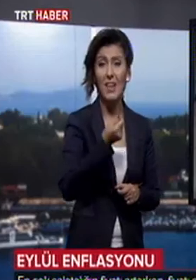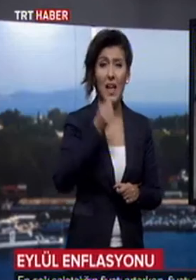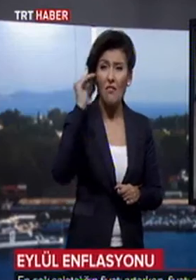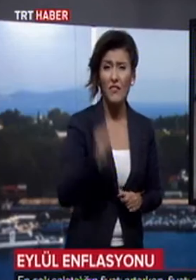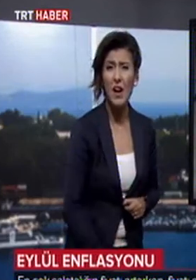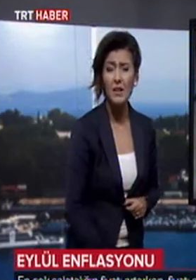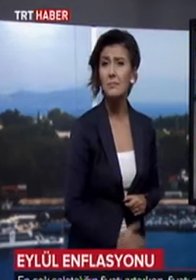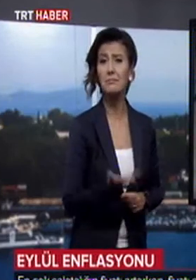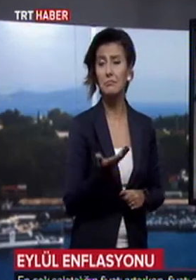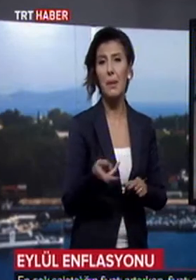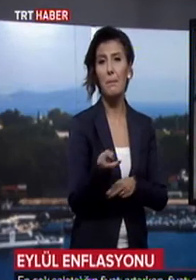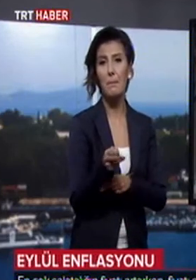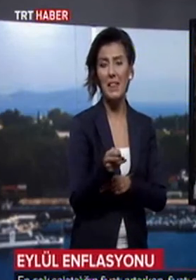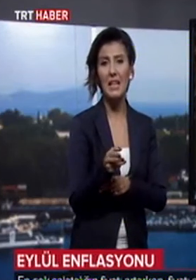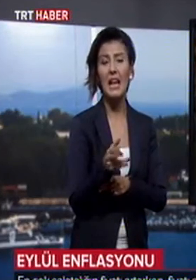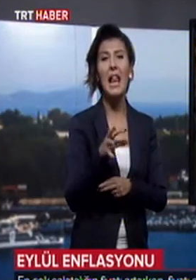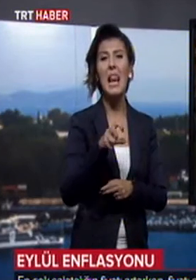düşen ürünler ise balık ve limon oldu.